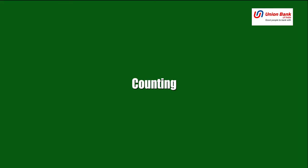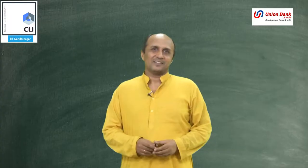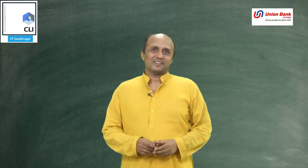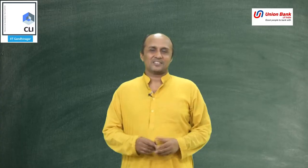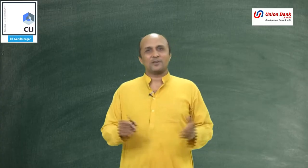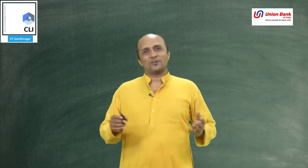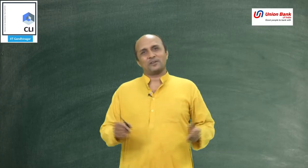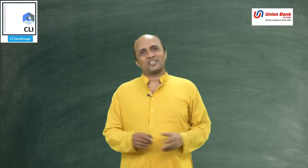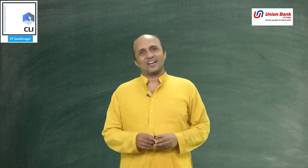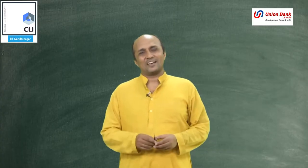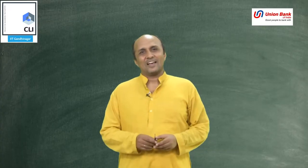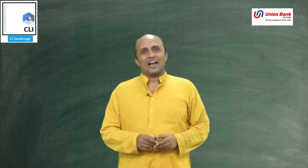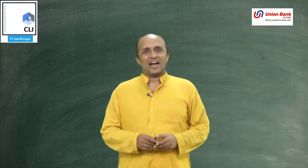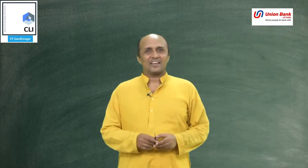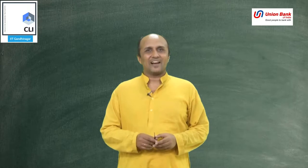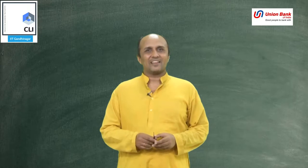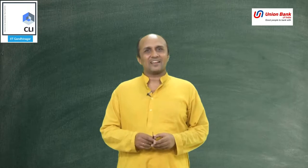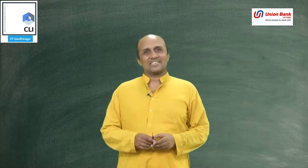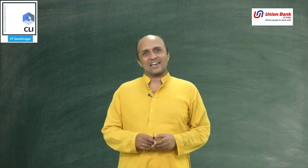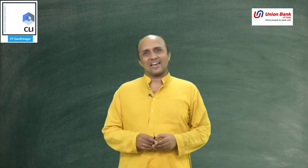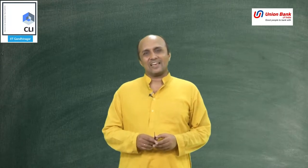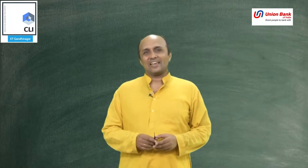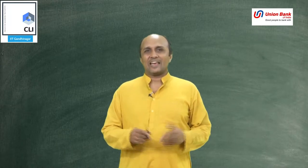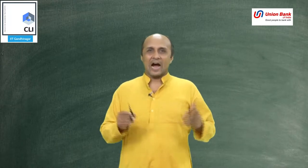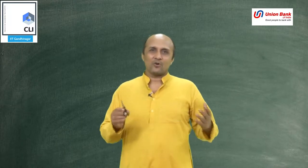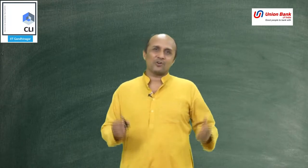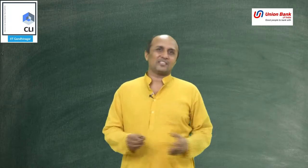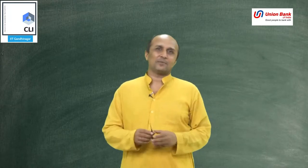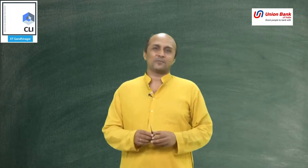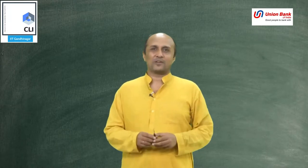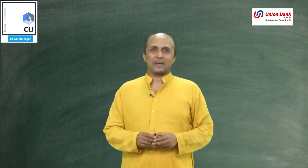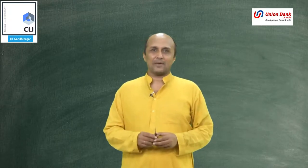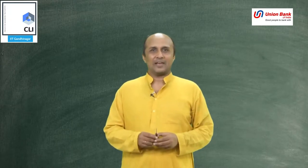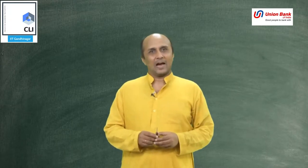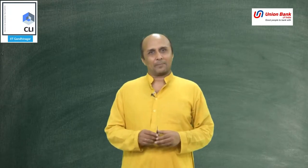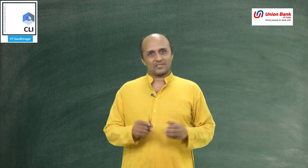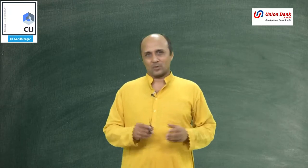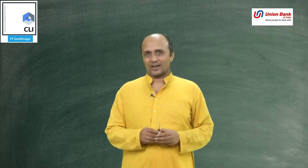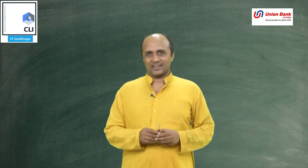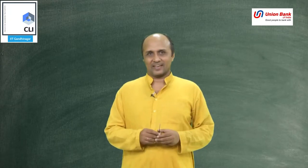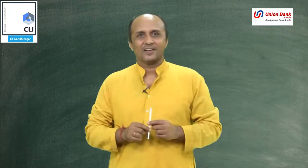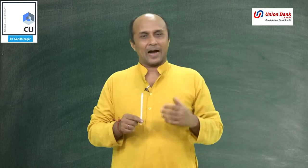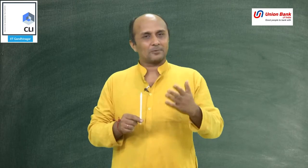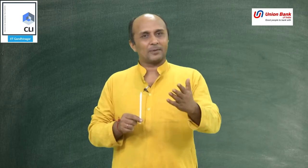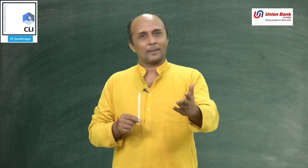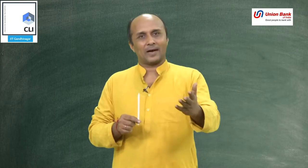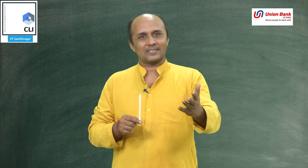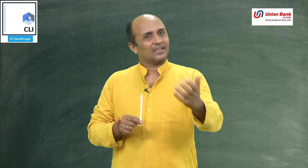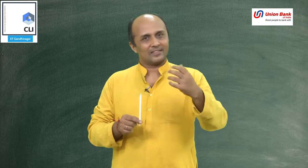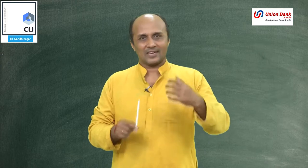सभी को नमस्कार IT गांधी नगर CLI के आंखों की चमक प्रोग्राम में आपका स्वागत है आप सभी के पास दस